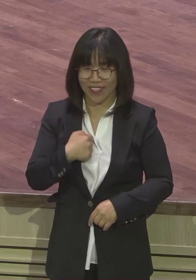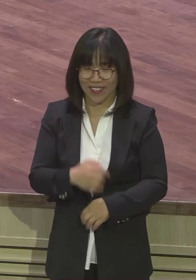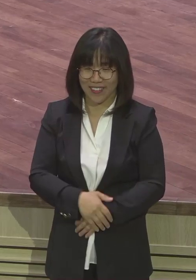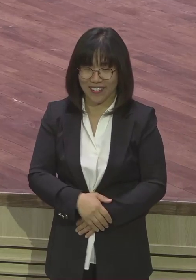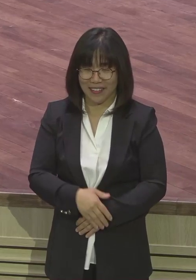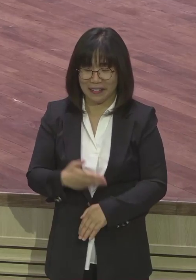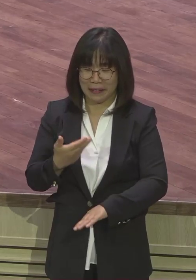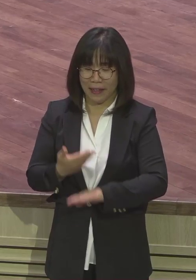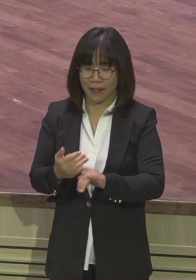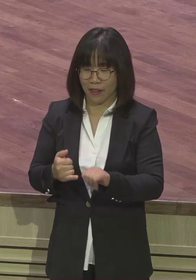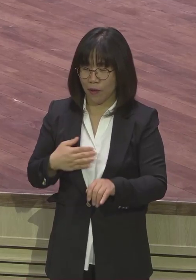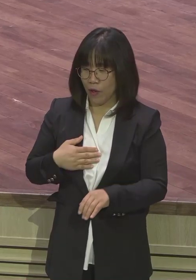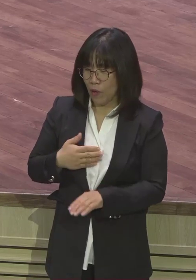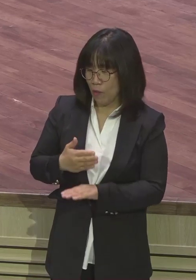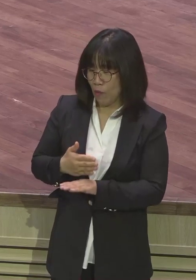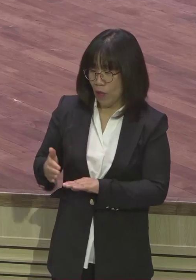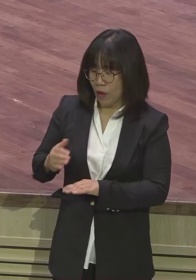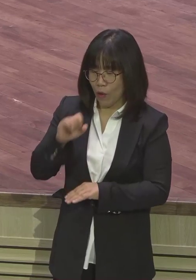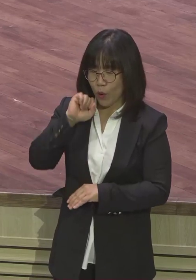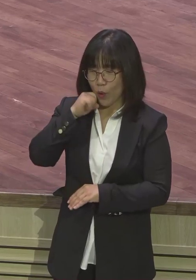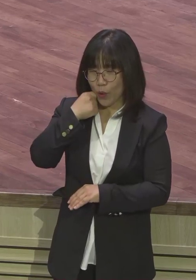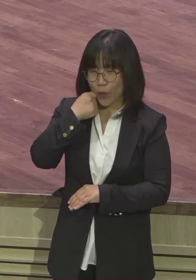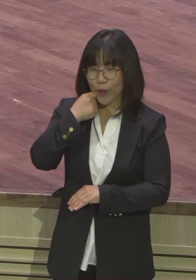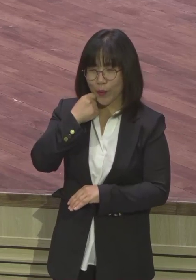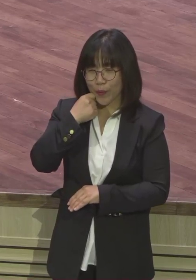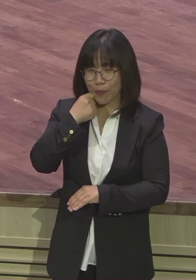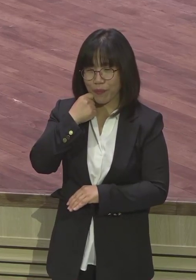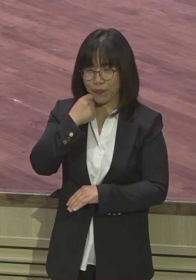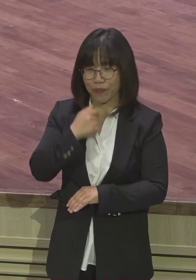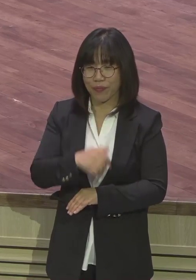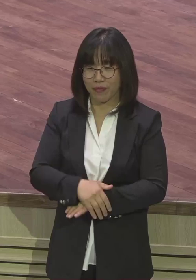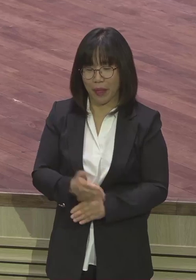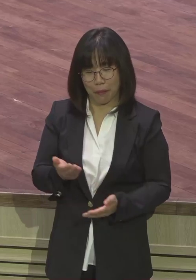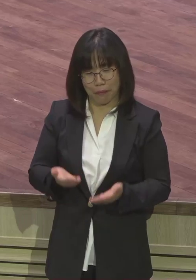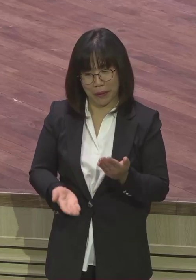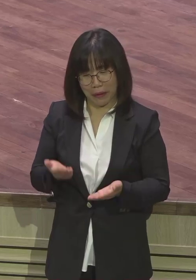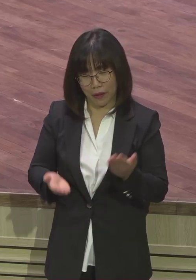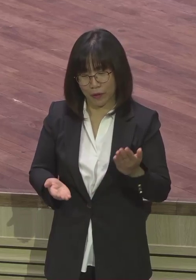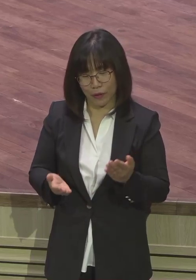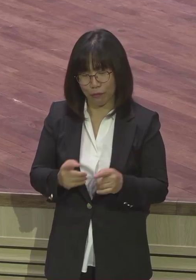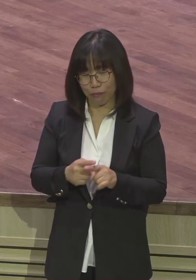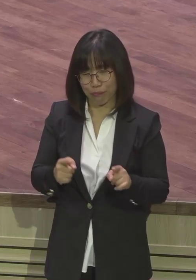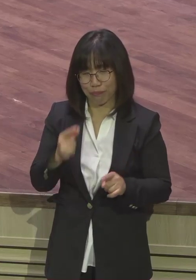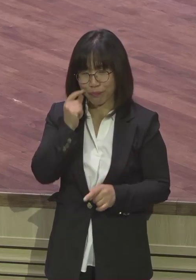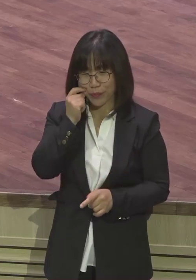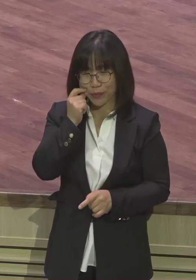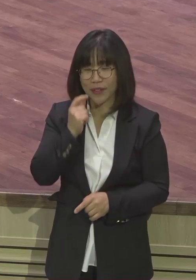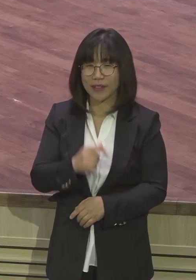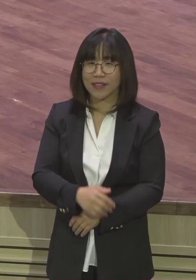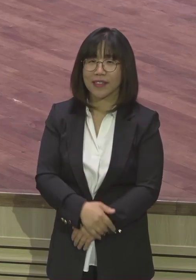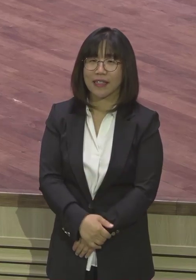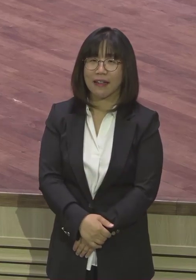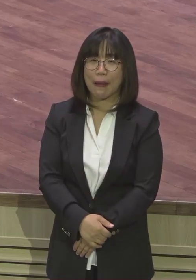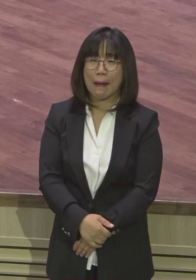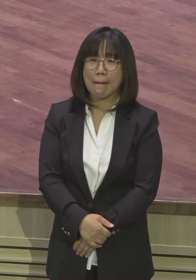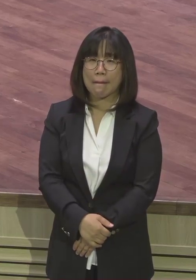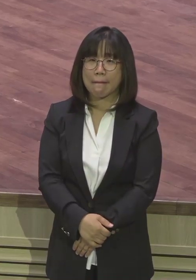자격이 내 스스로 볼 때 없는데. 하나님. 준 적도 없고. 너는 판단하고